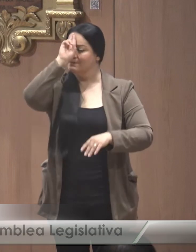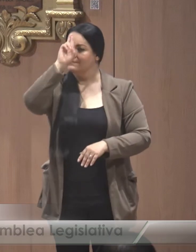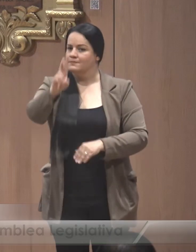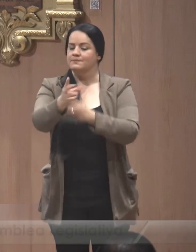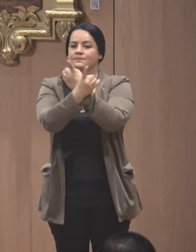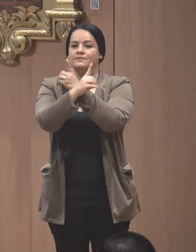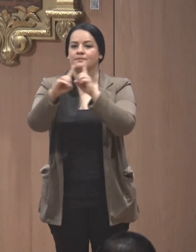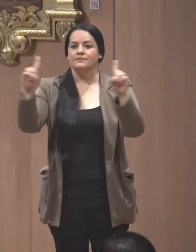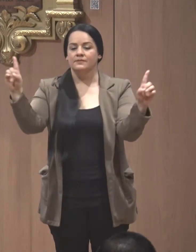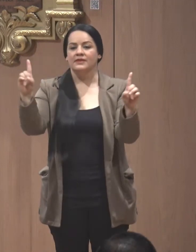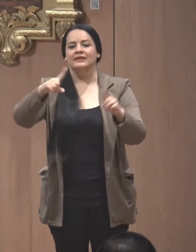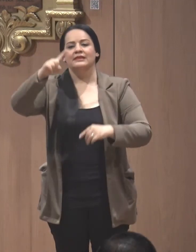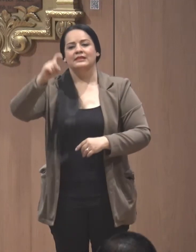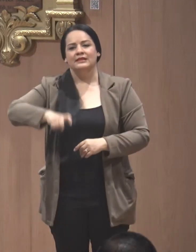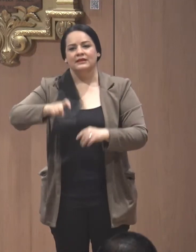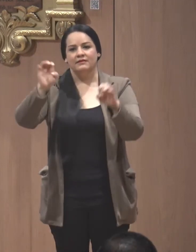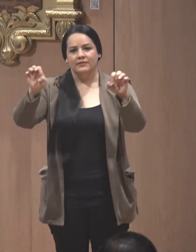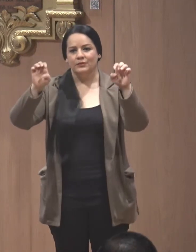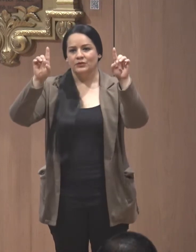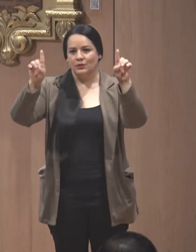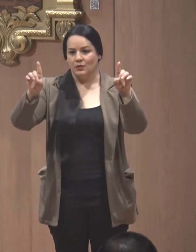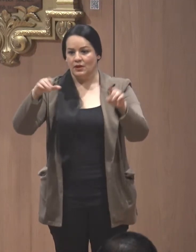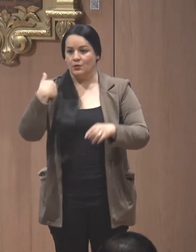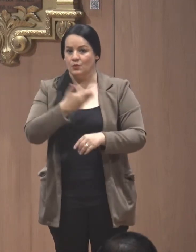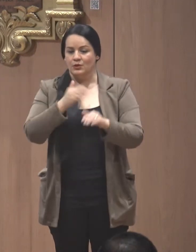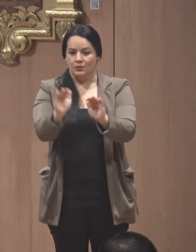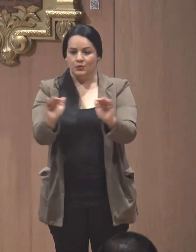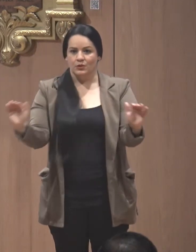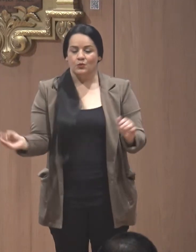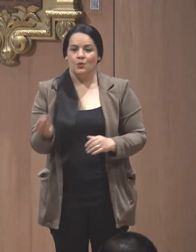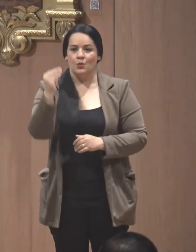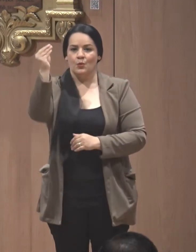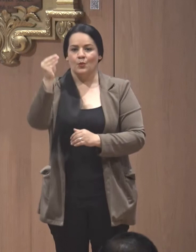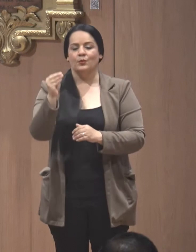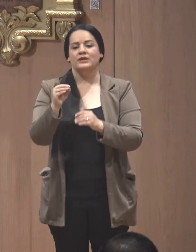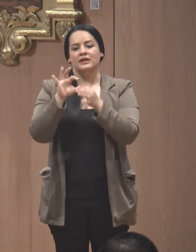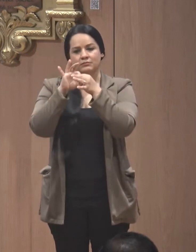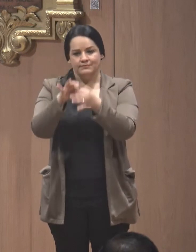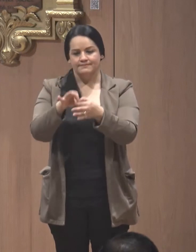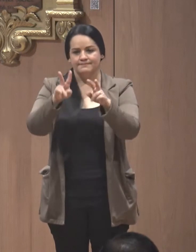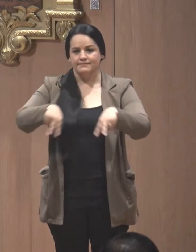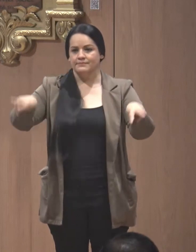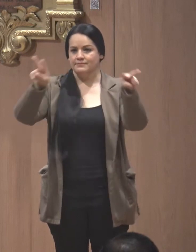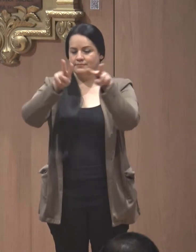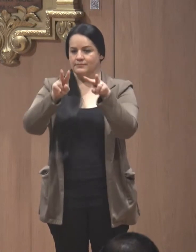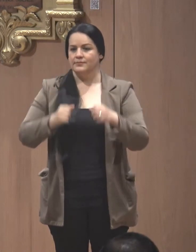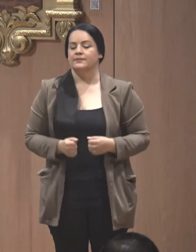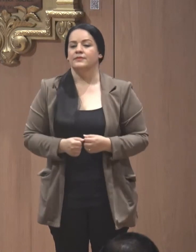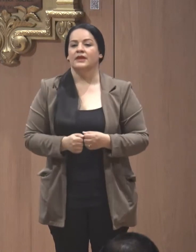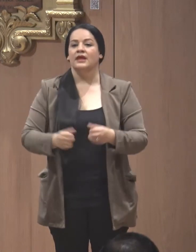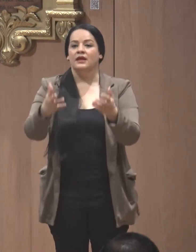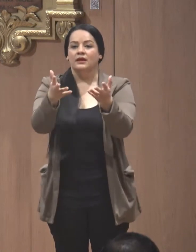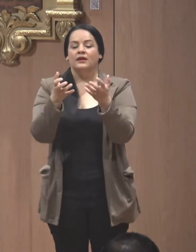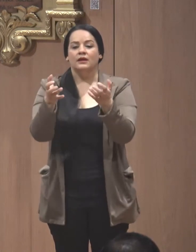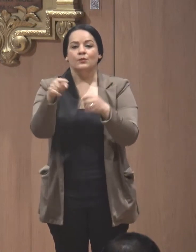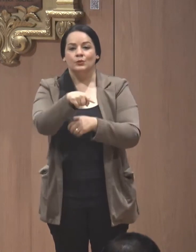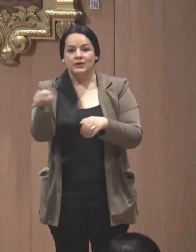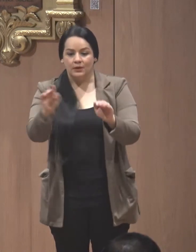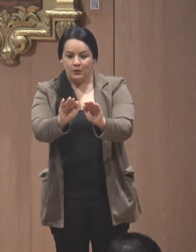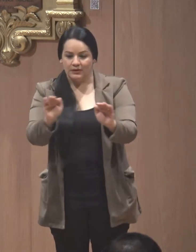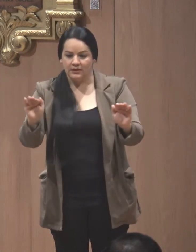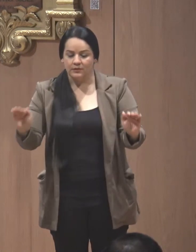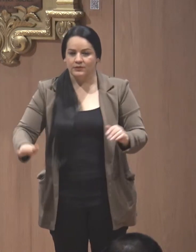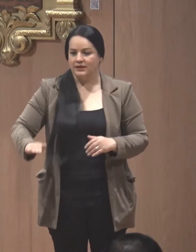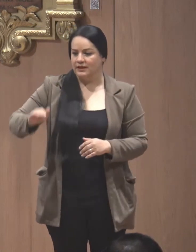la democracia y debemos educar a nuestros niños y jóvenes bajo ese valor. Queremos que ellos crezcan